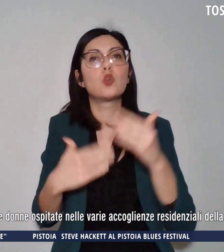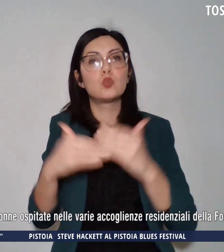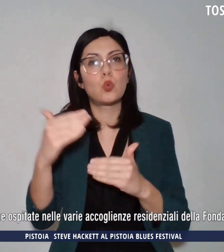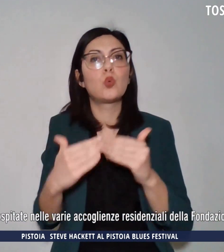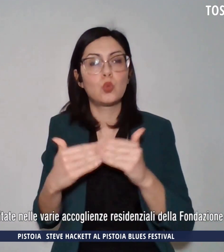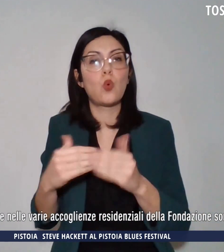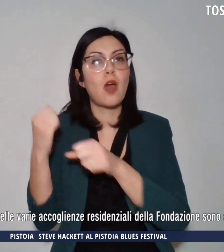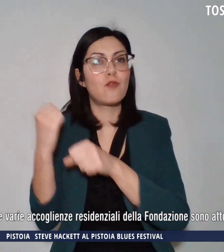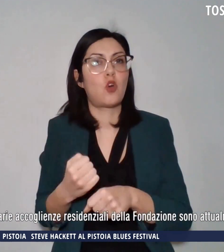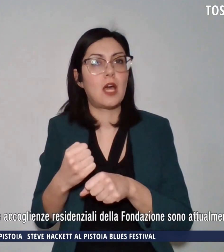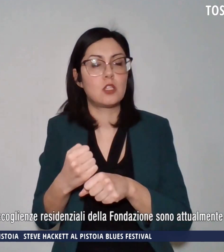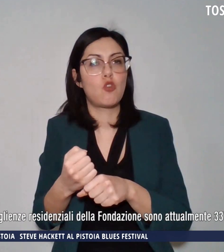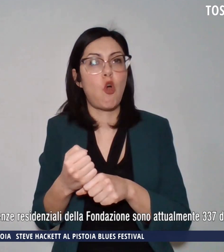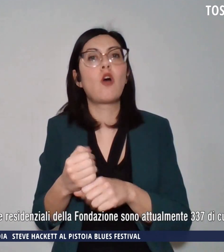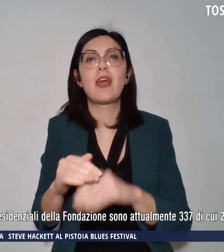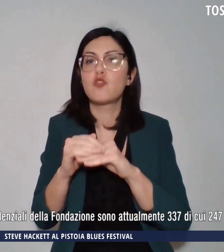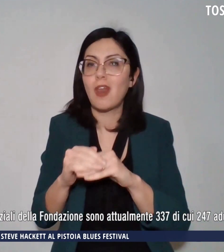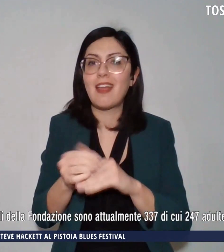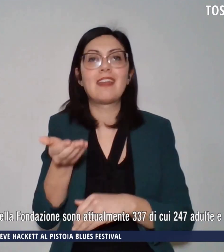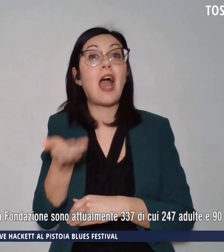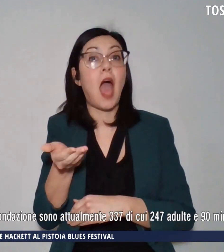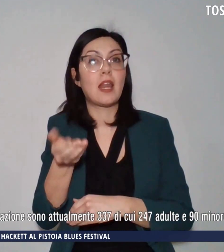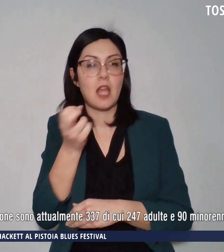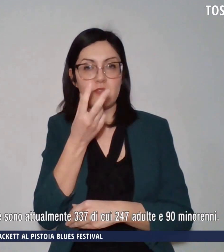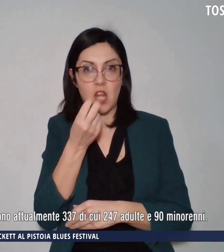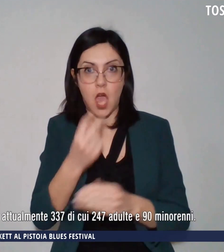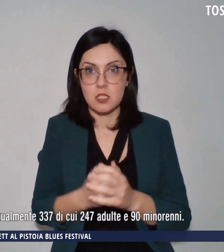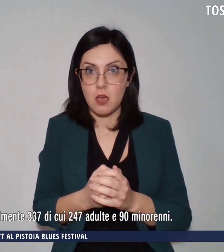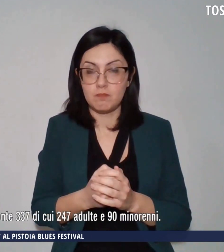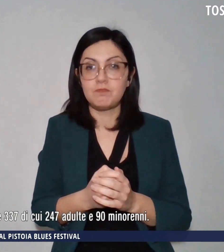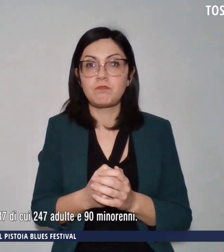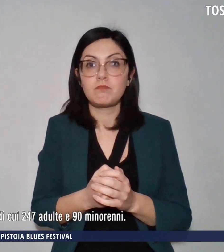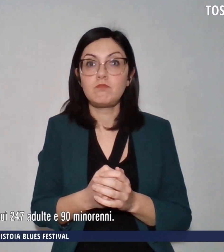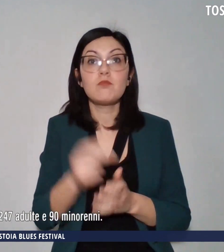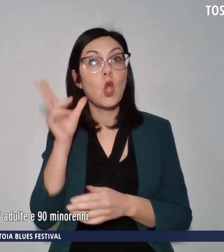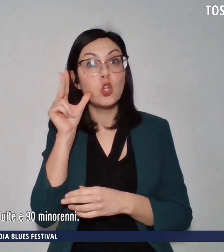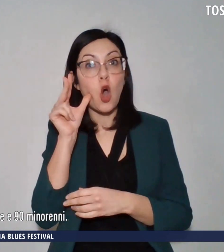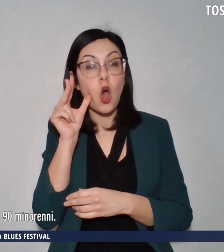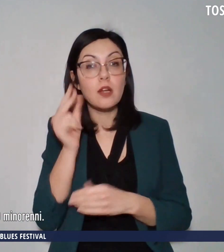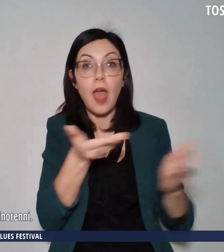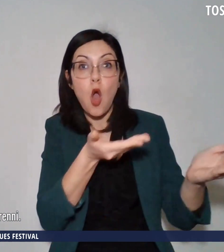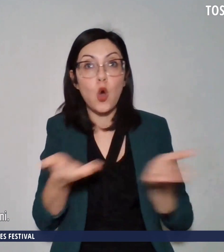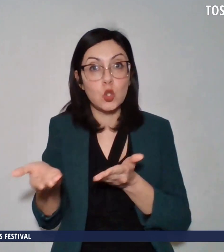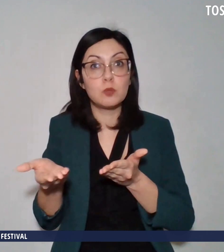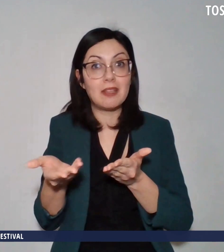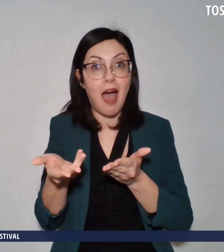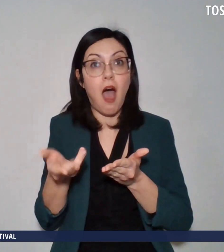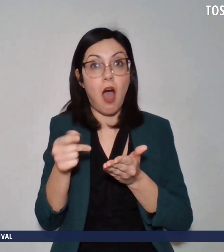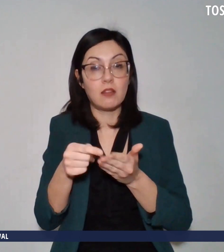Caritas di Firenze. In tutto le donne ospitate nelle varie accoglienze